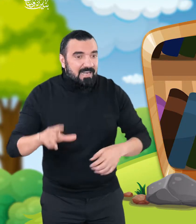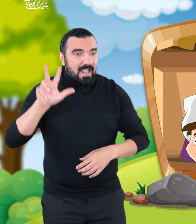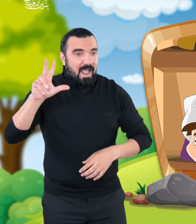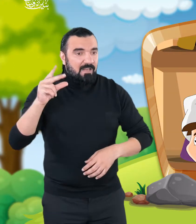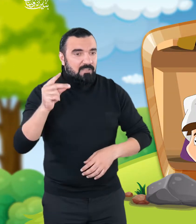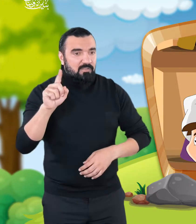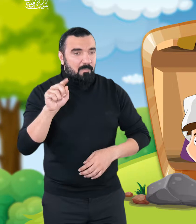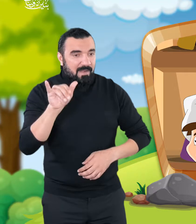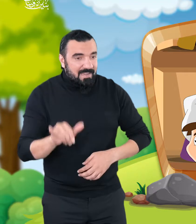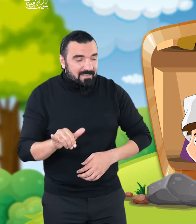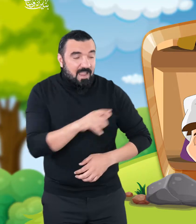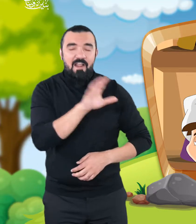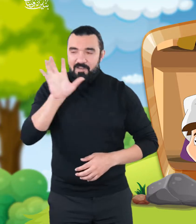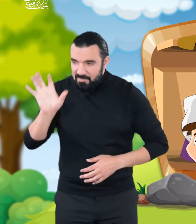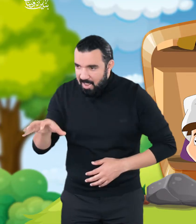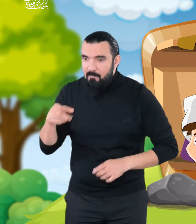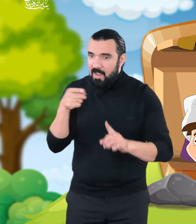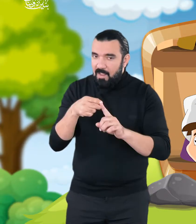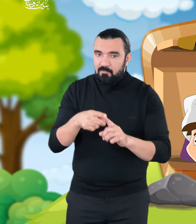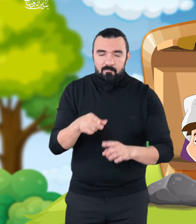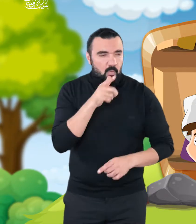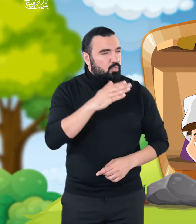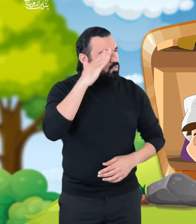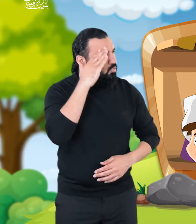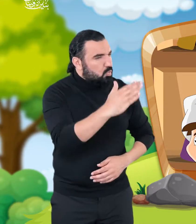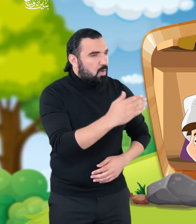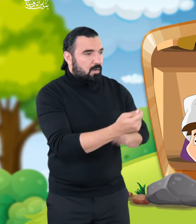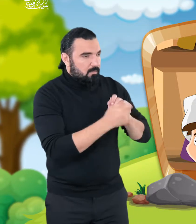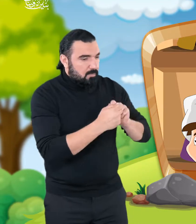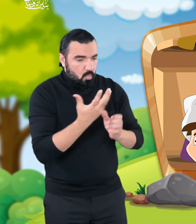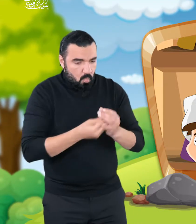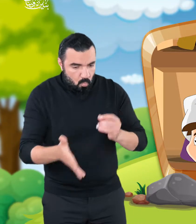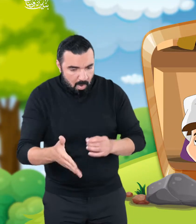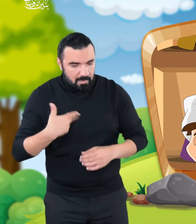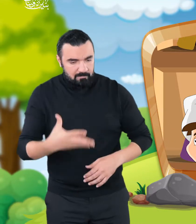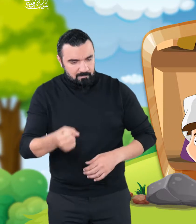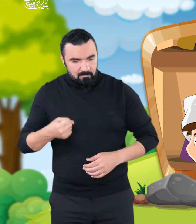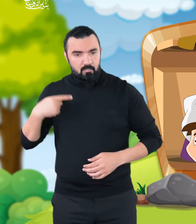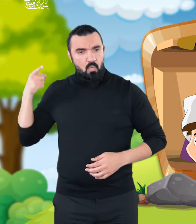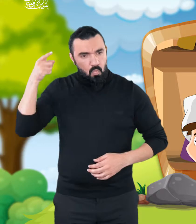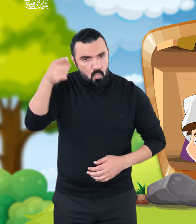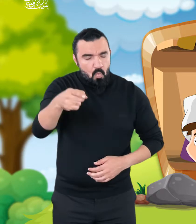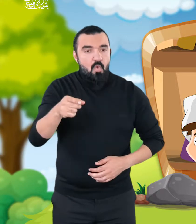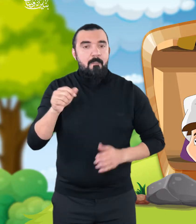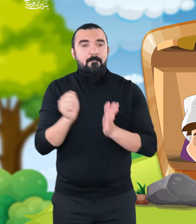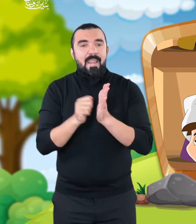حسنا بارك الله فيك أيها الشيخ هيا يا بني إلى مجلس الإمام الطبري